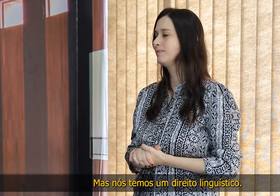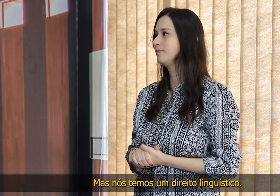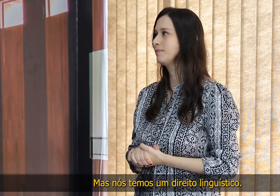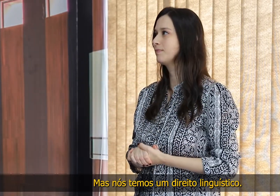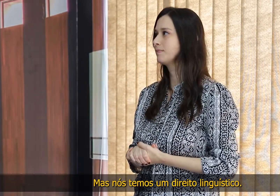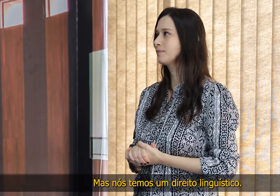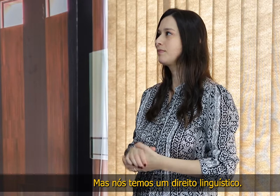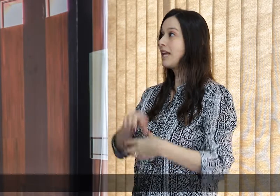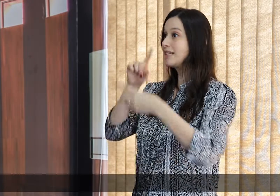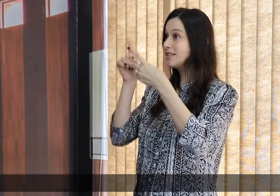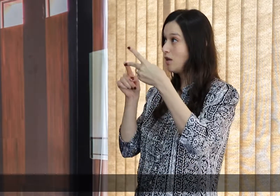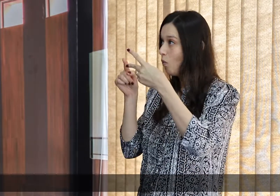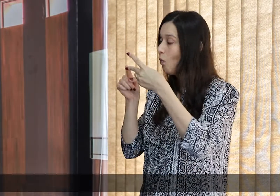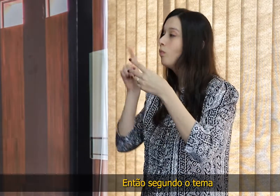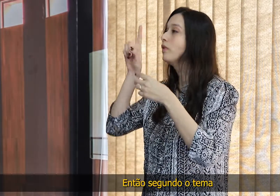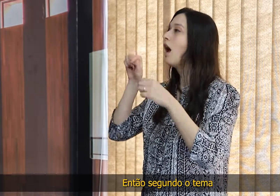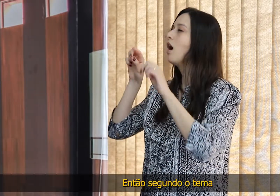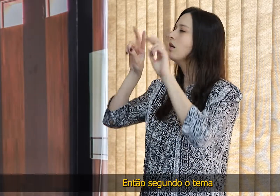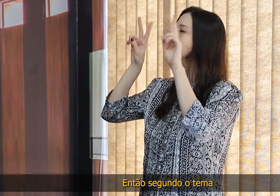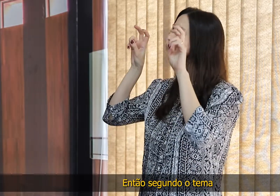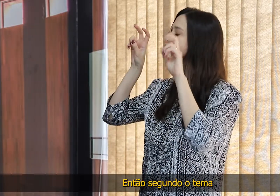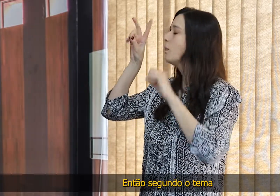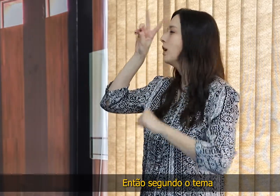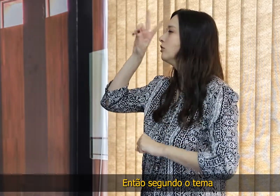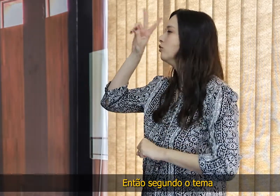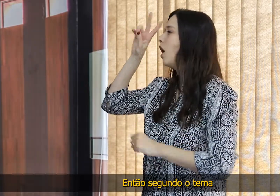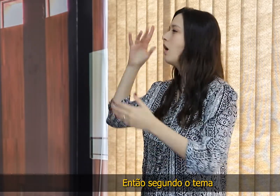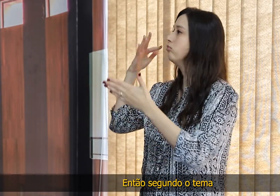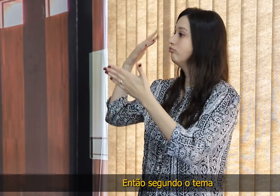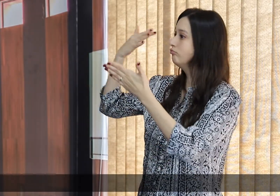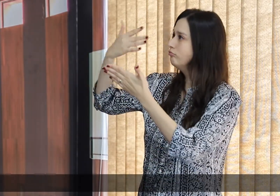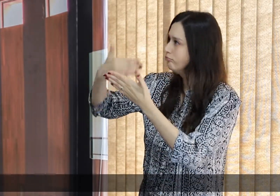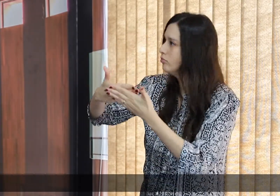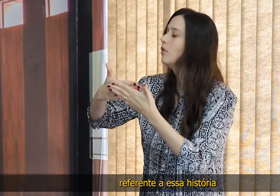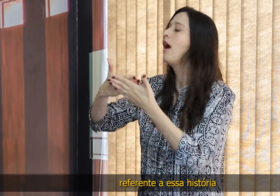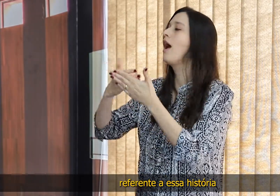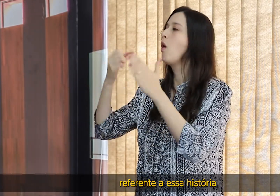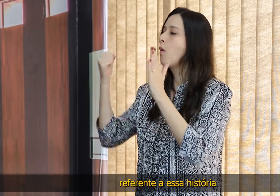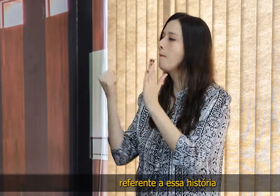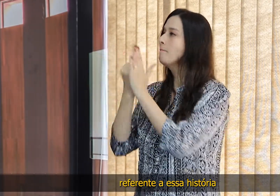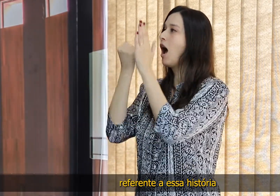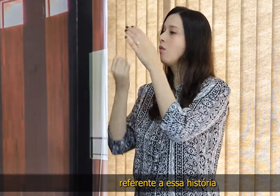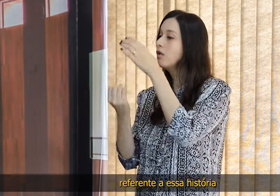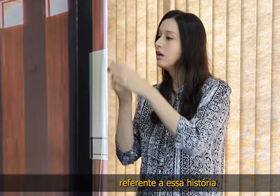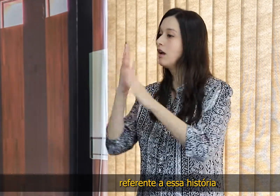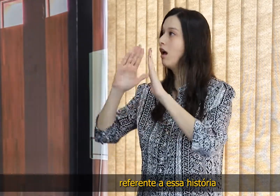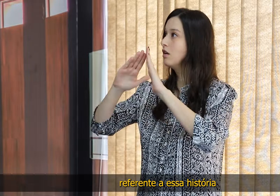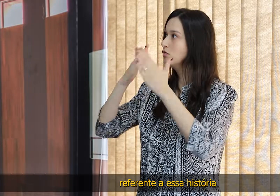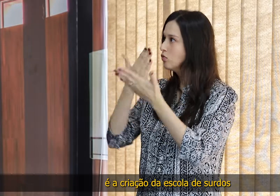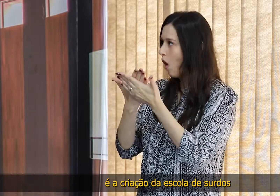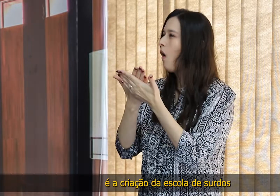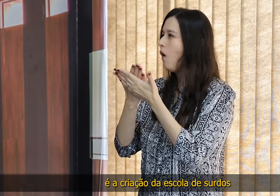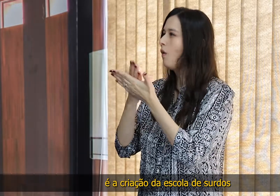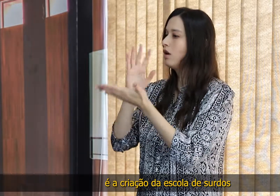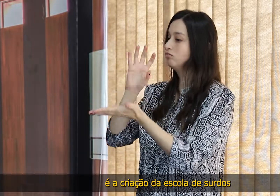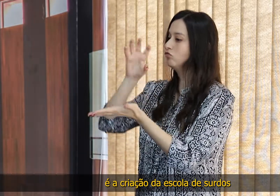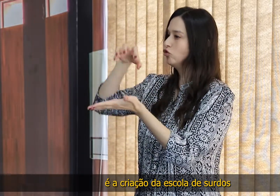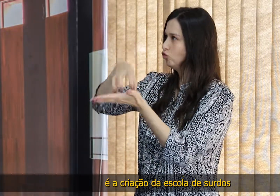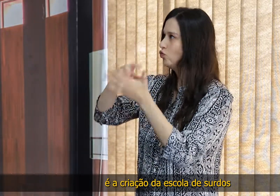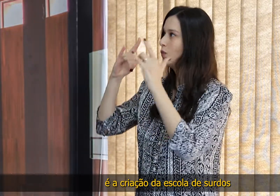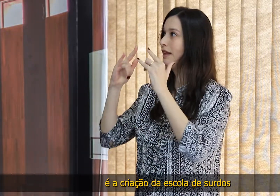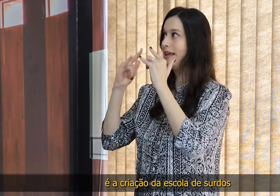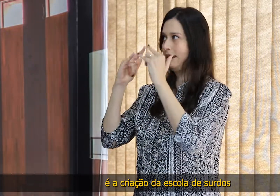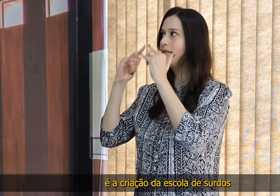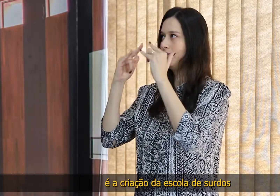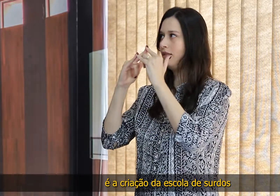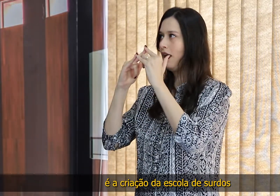um direito linguístico. Então, o segundo tema referente a essa história é a criação